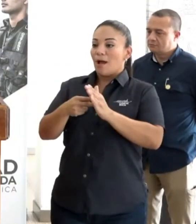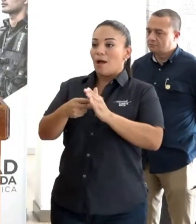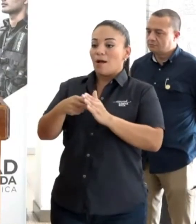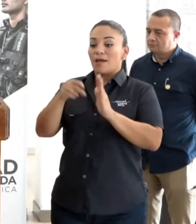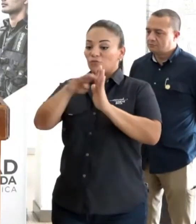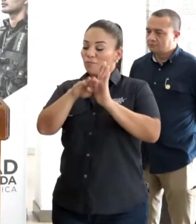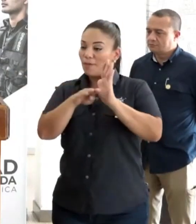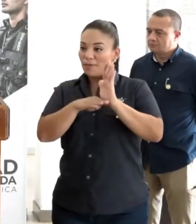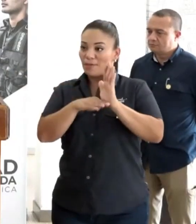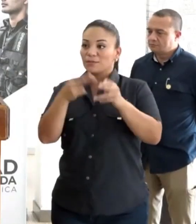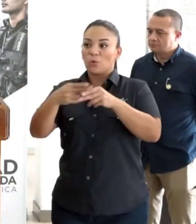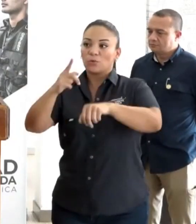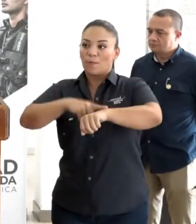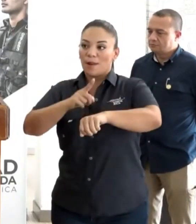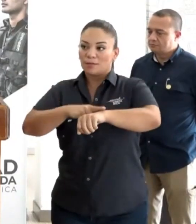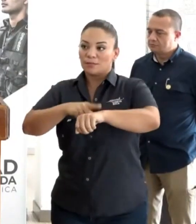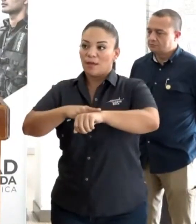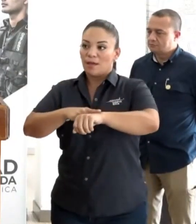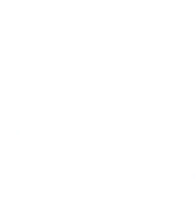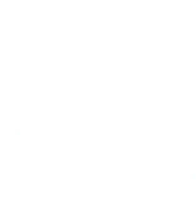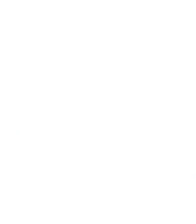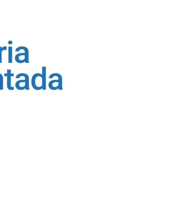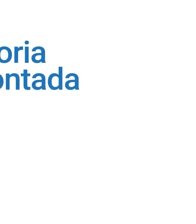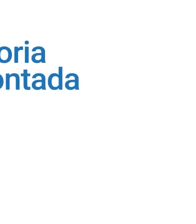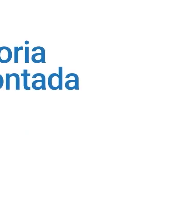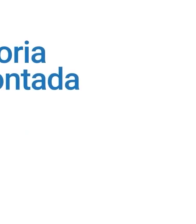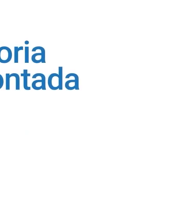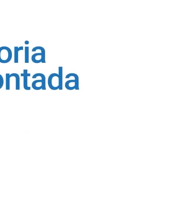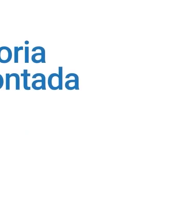solución definitiva, porque ahora sí hay valentía.